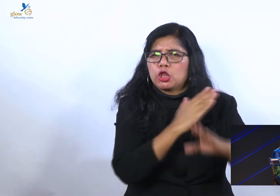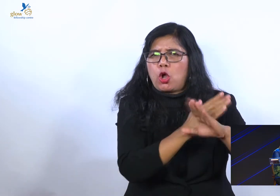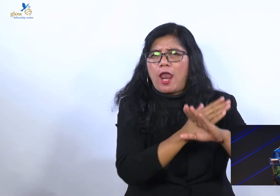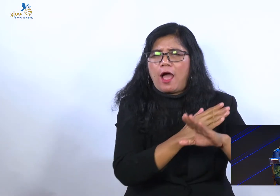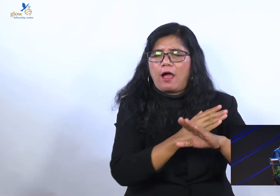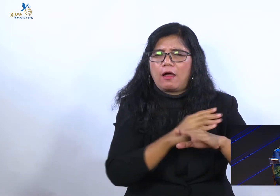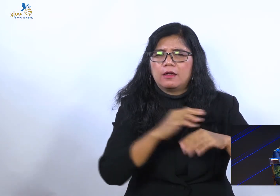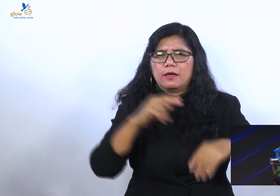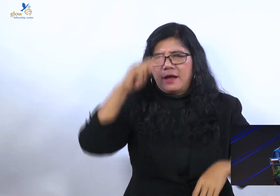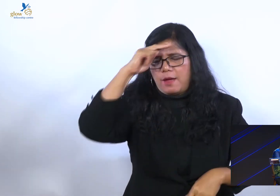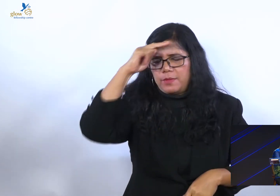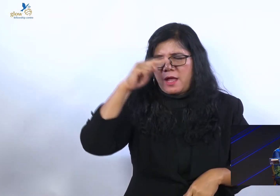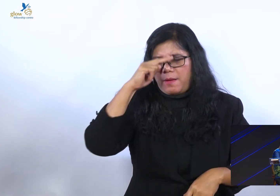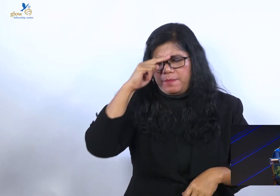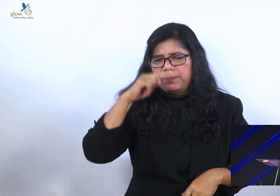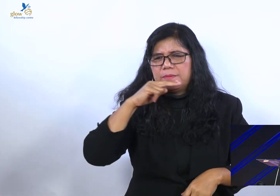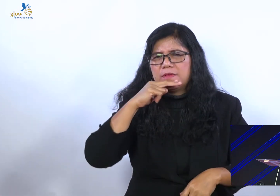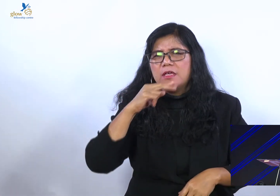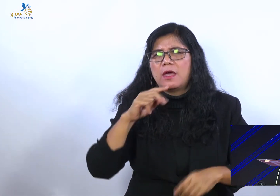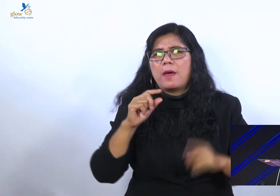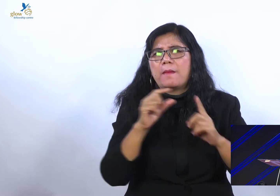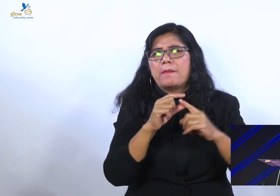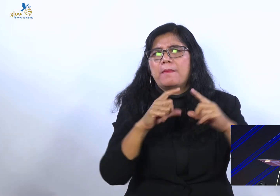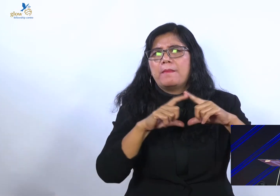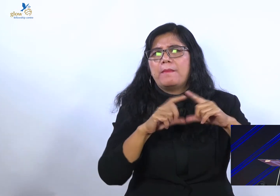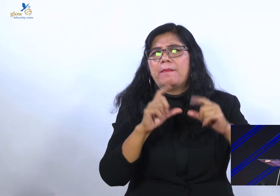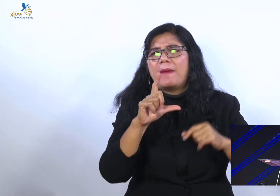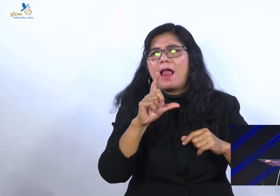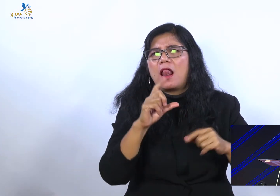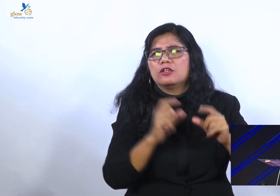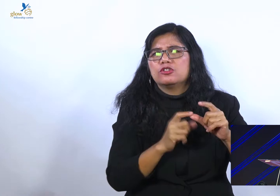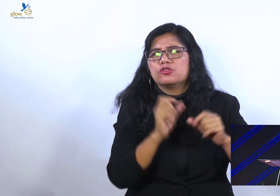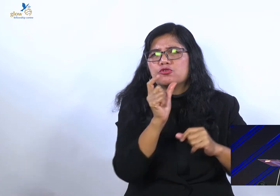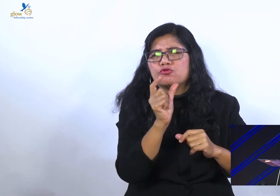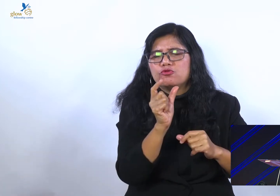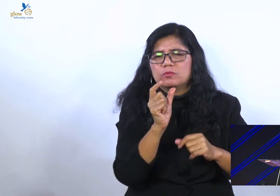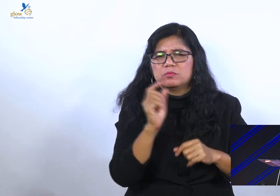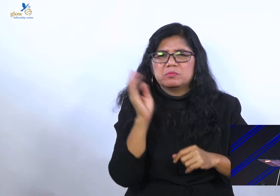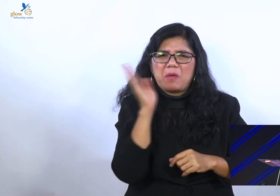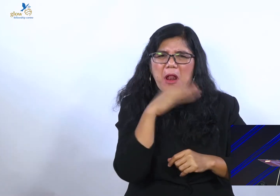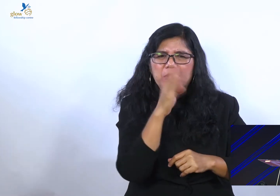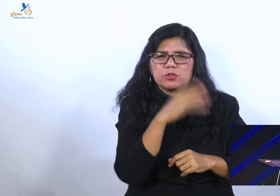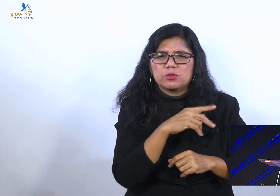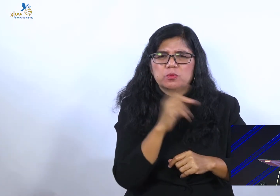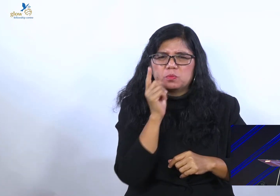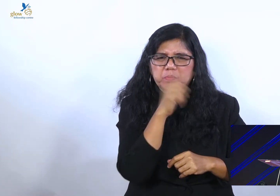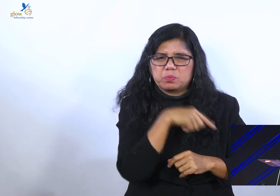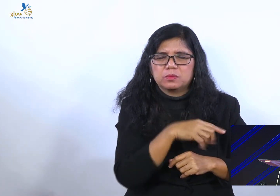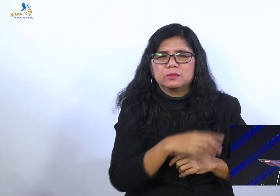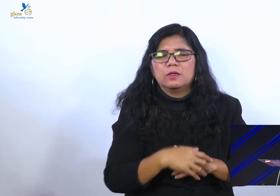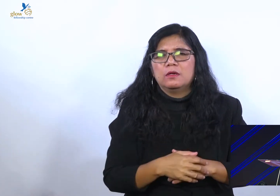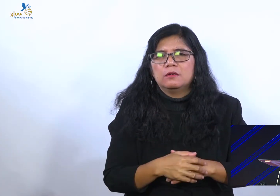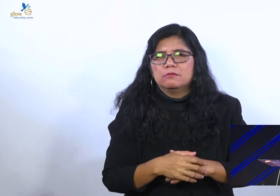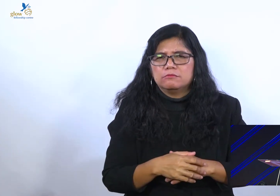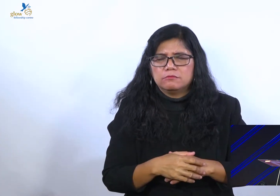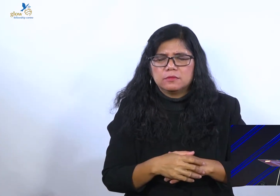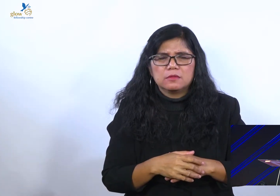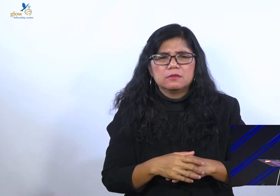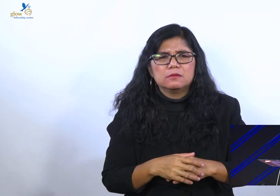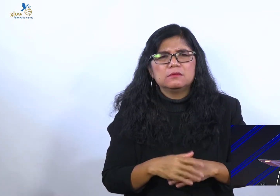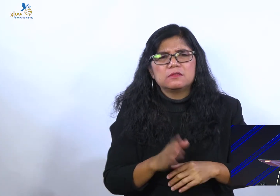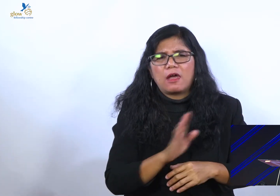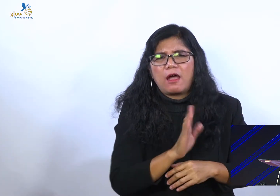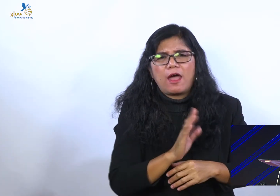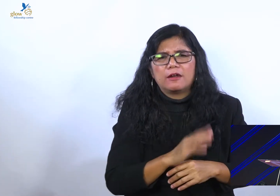palsu. Kita juga menyerang segala kecurangan dan ketidakbenaran. Tetapi